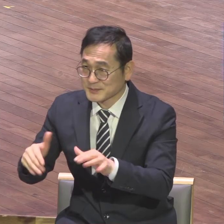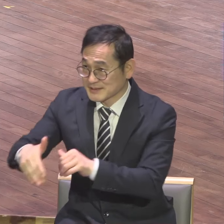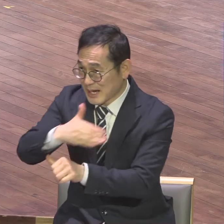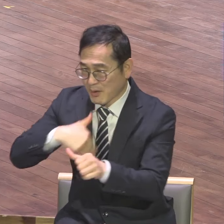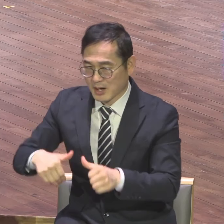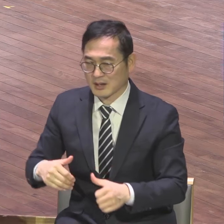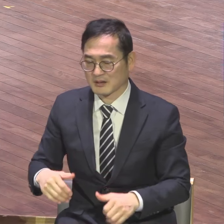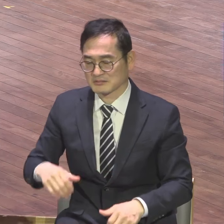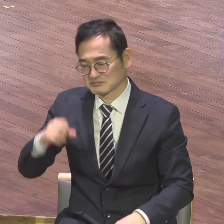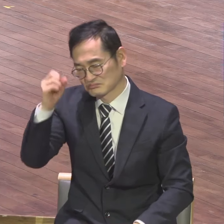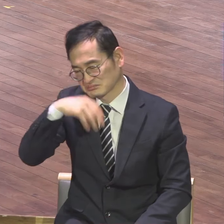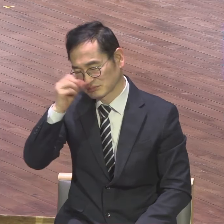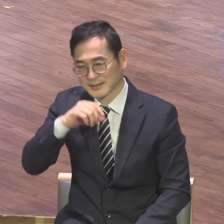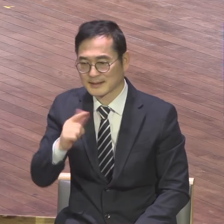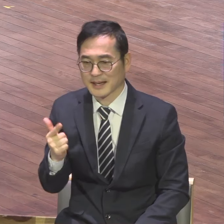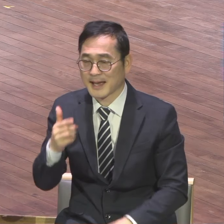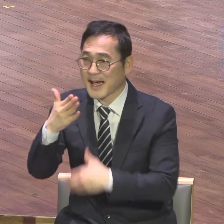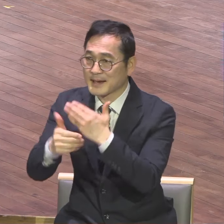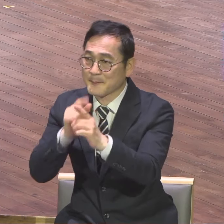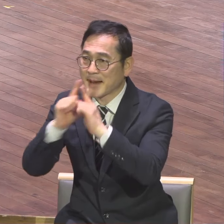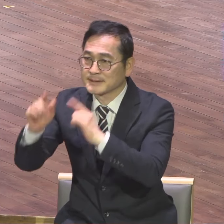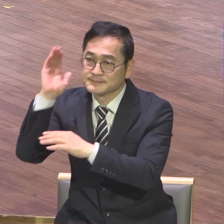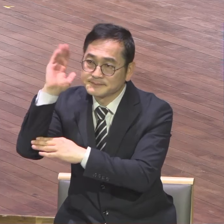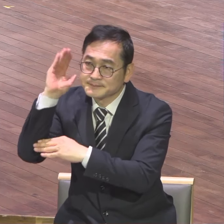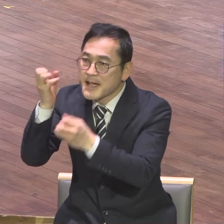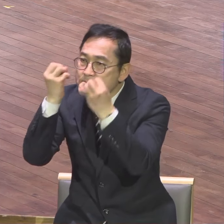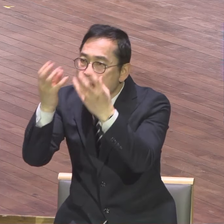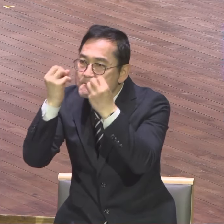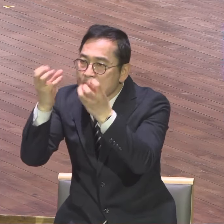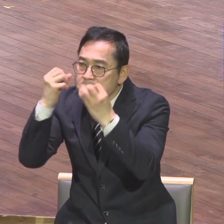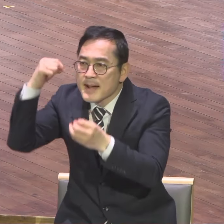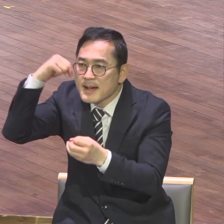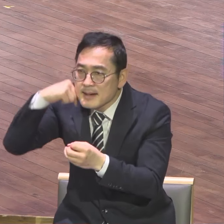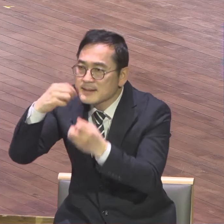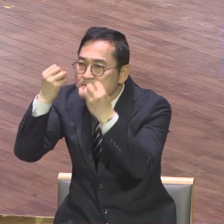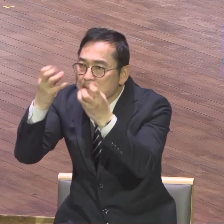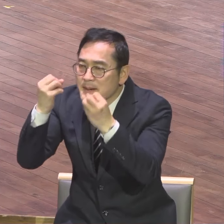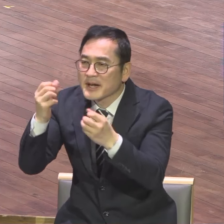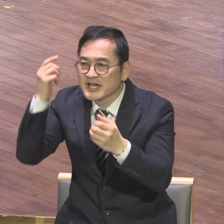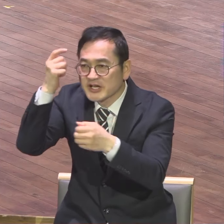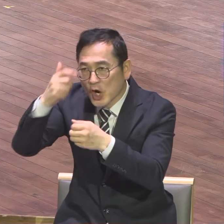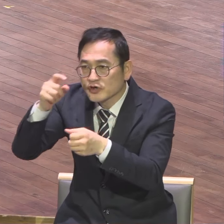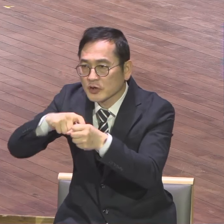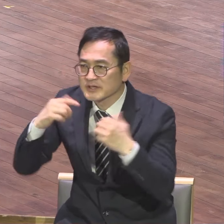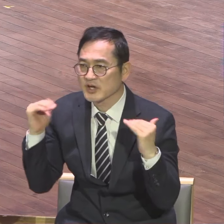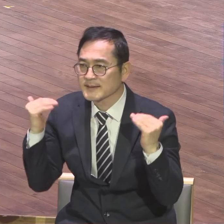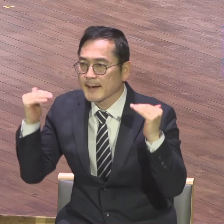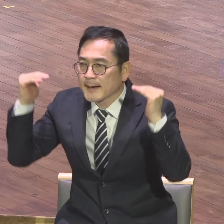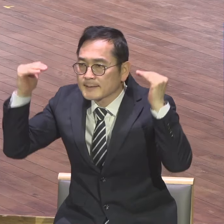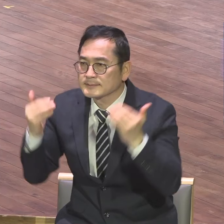늘 새롭게 주시는 강단의 흐름을 타면서 영적 성장 계속 비상하지요